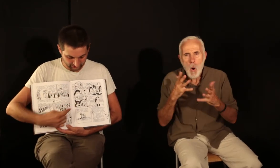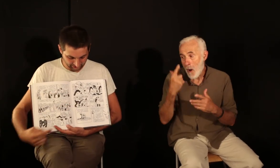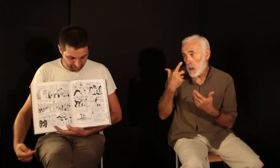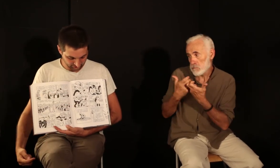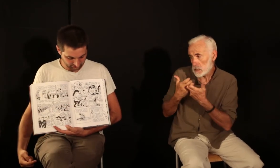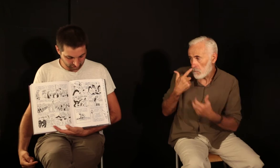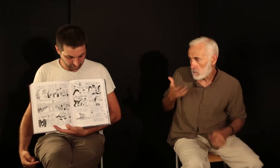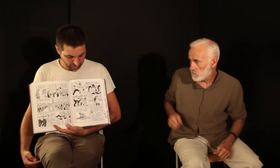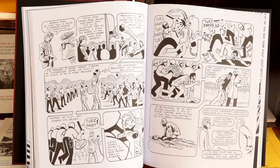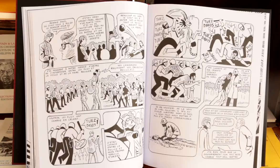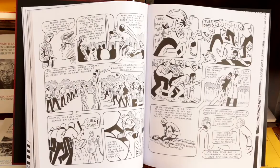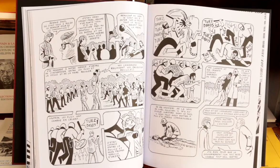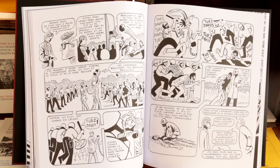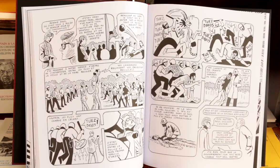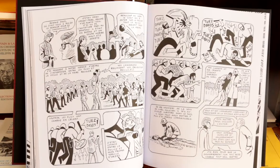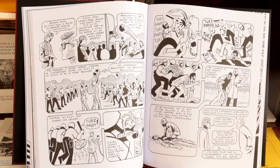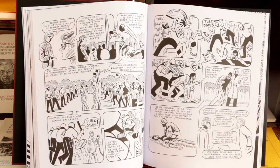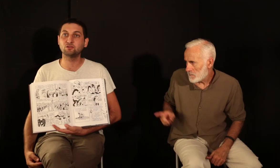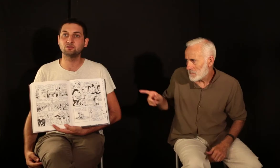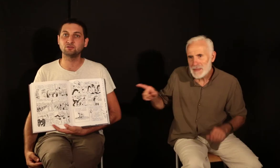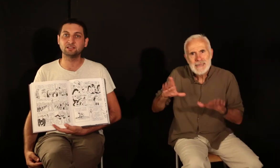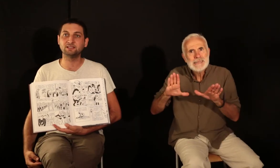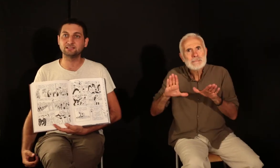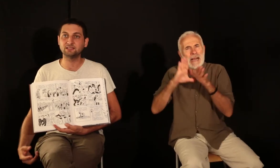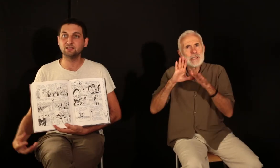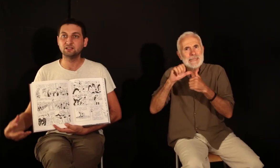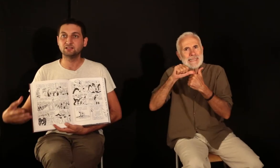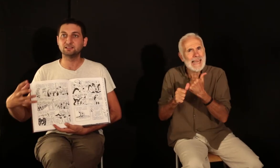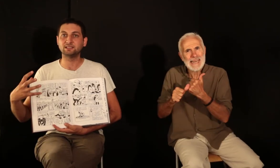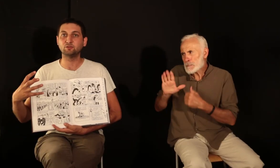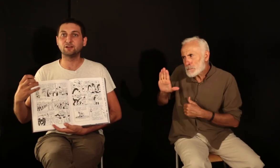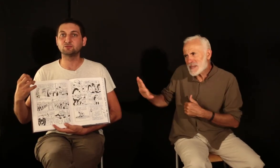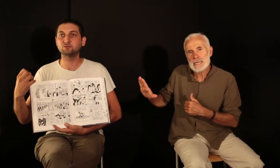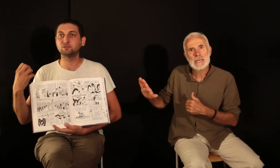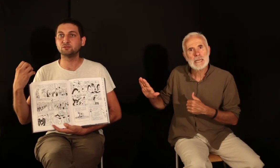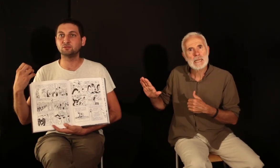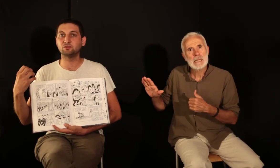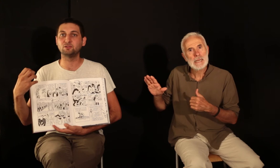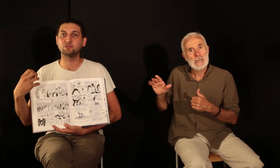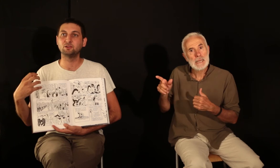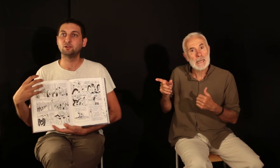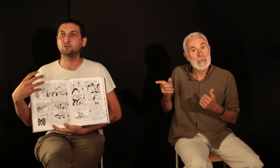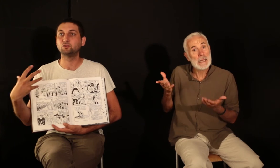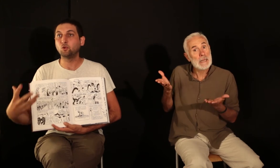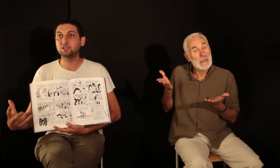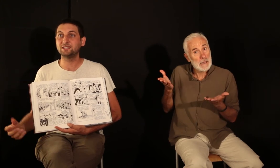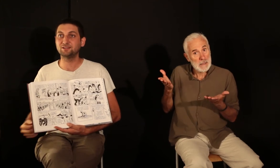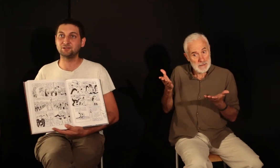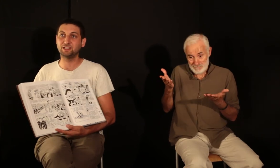personnages, des gens qu'ils dessinent, cette façon de croquer les